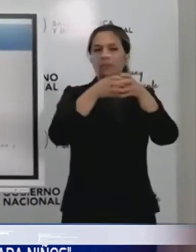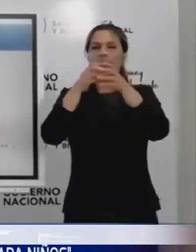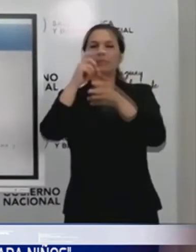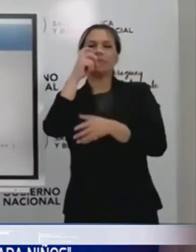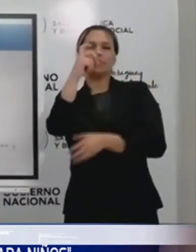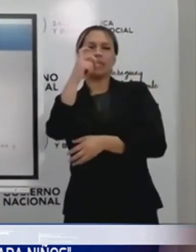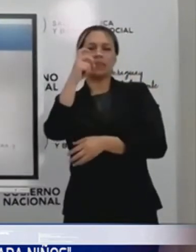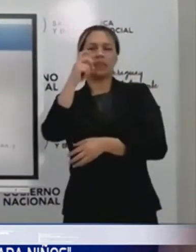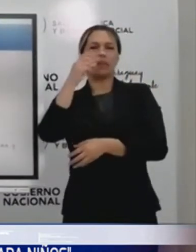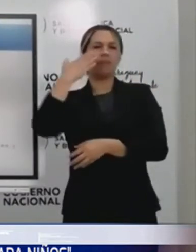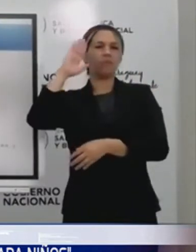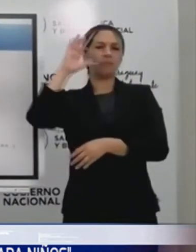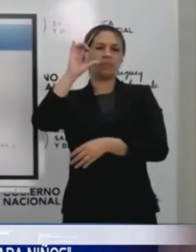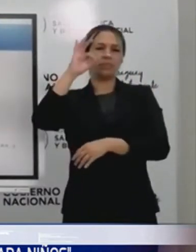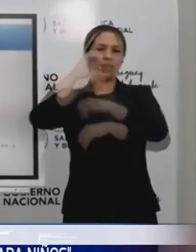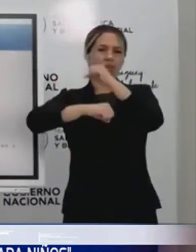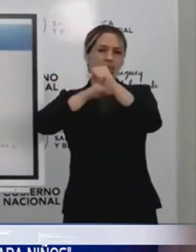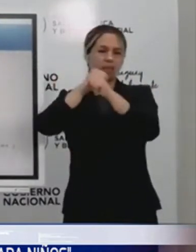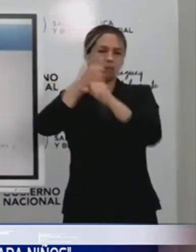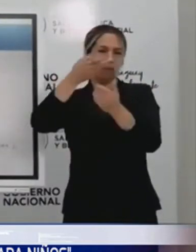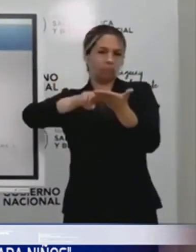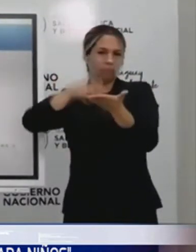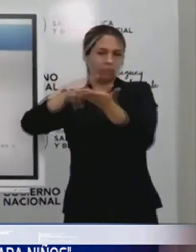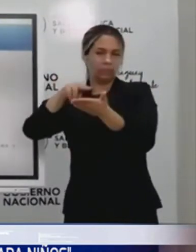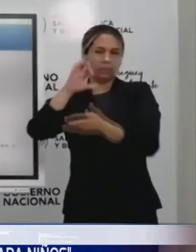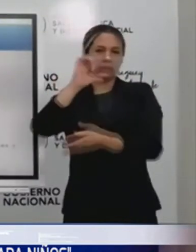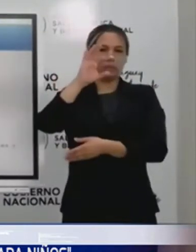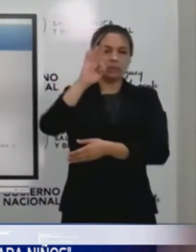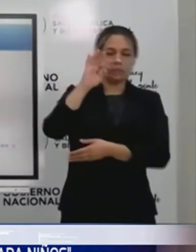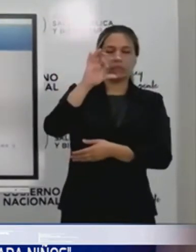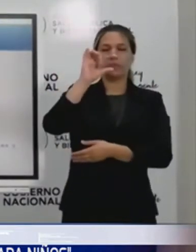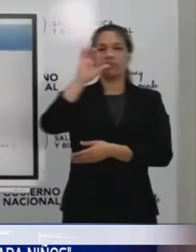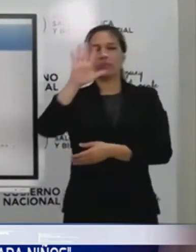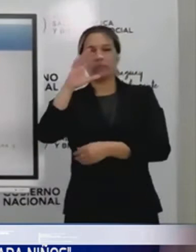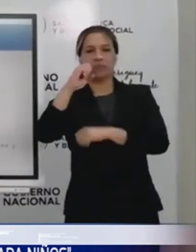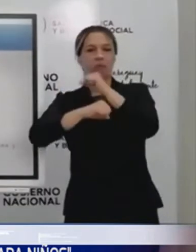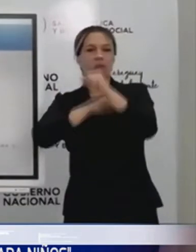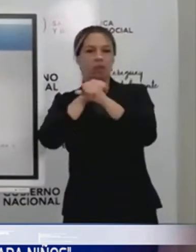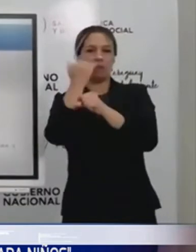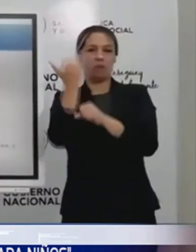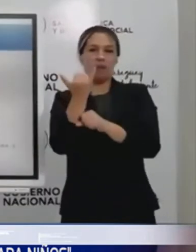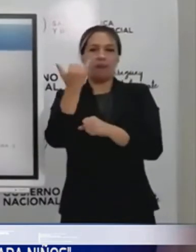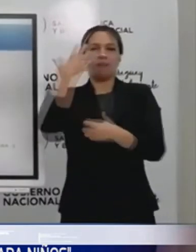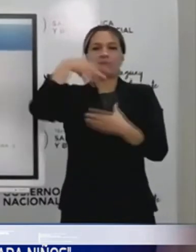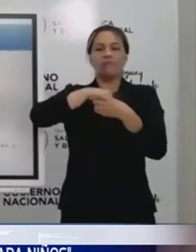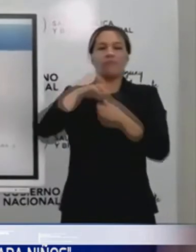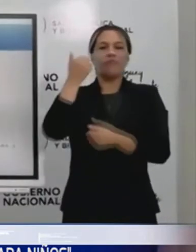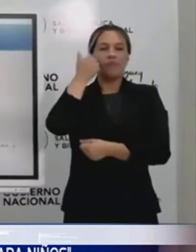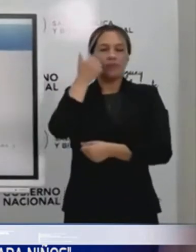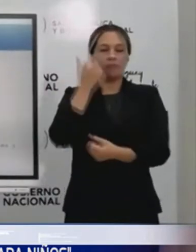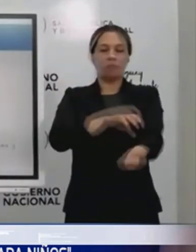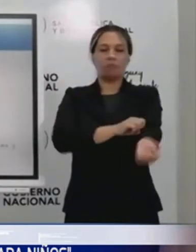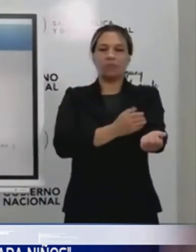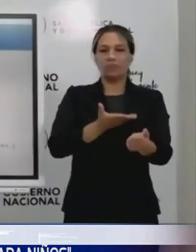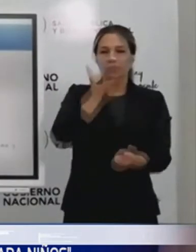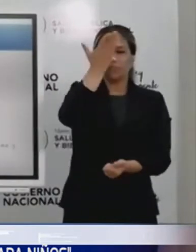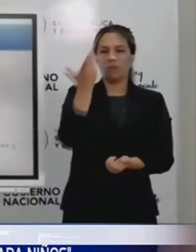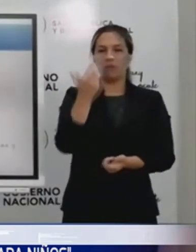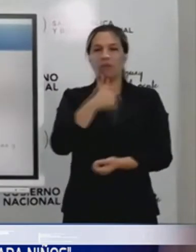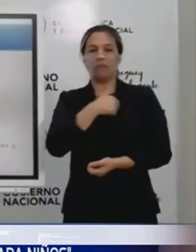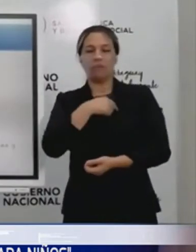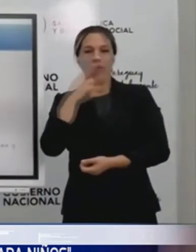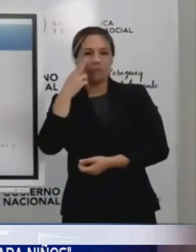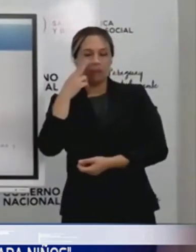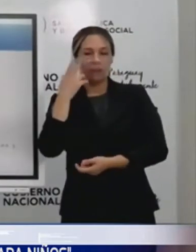generalmente, por arriba de los 60, de arriba de los 65 años, hay alguna comorbilidad cardiovascular, ya hay hipertensión, ya hay un problema